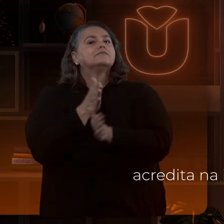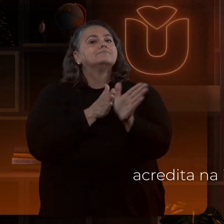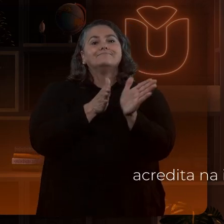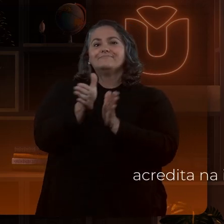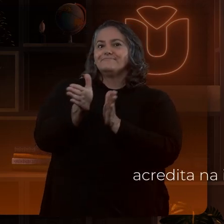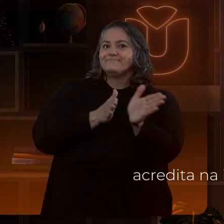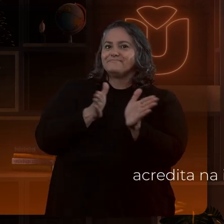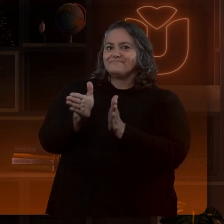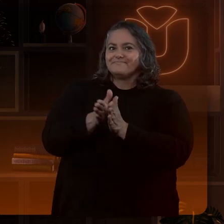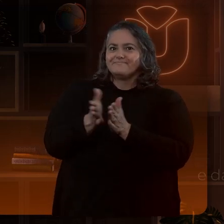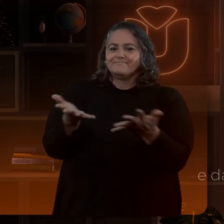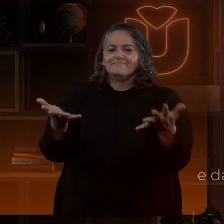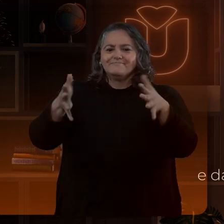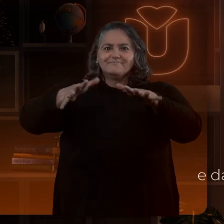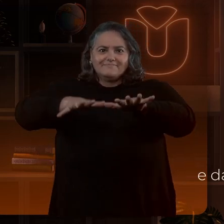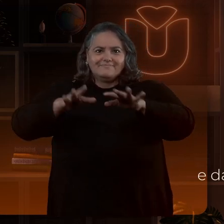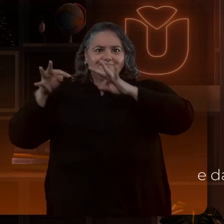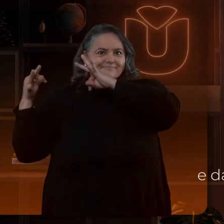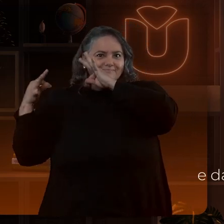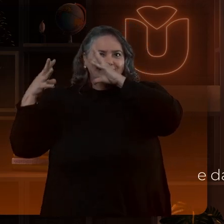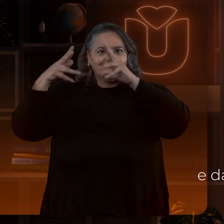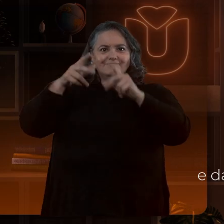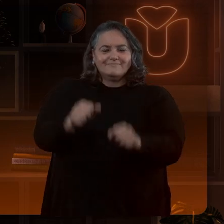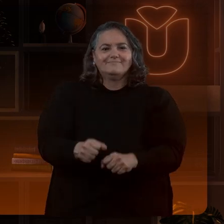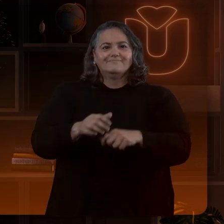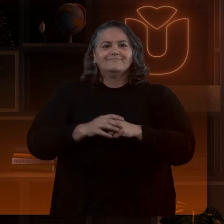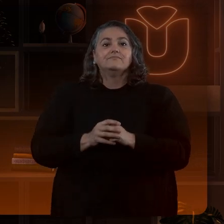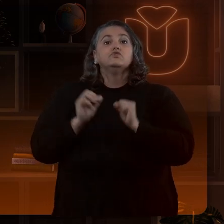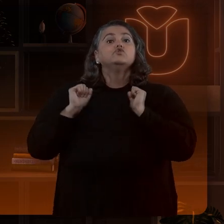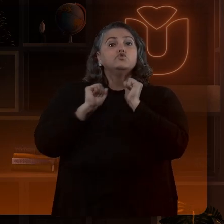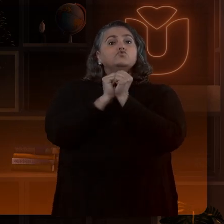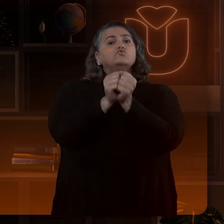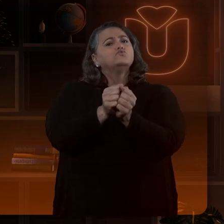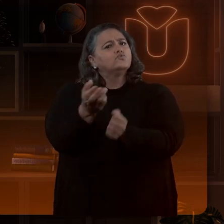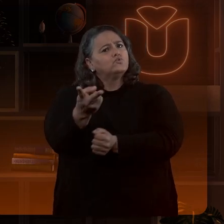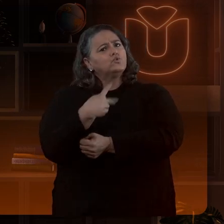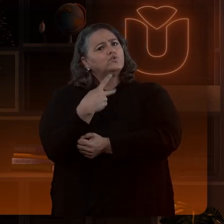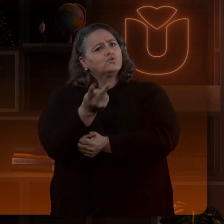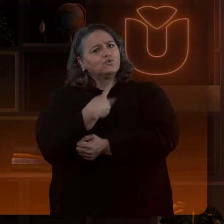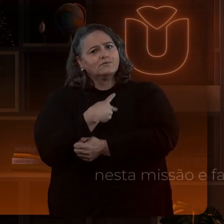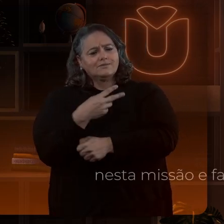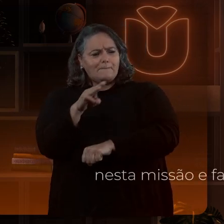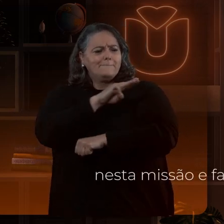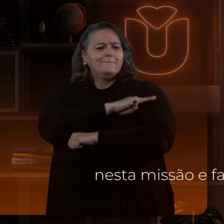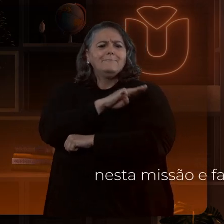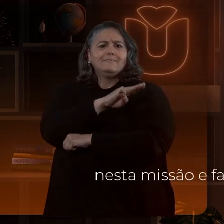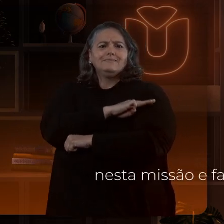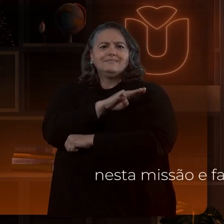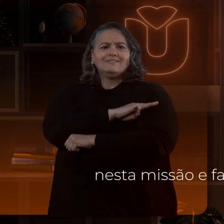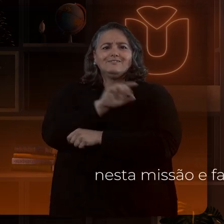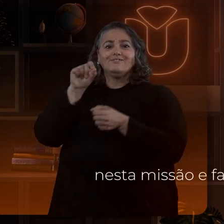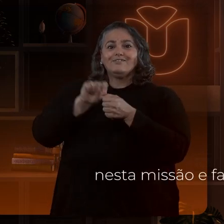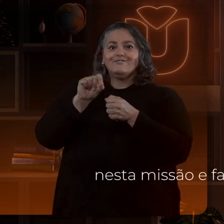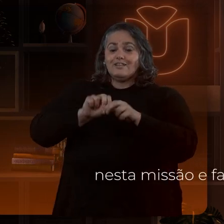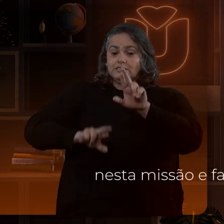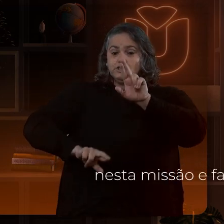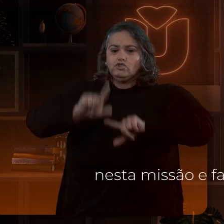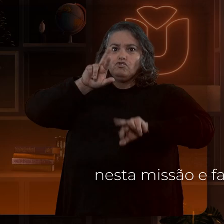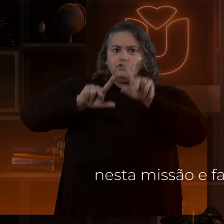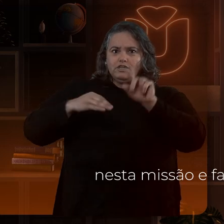acessibilidade e da inclusão para todos. Junte-se a nós nesta missão e faça a diferença na